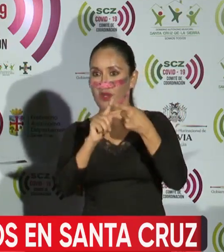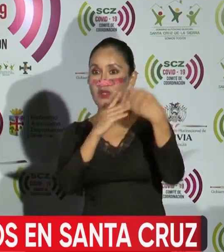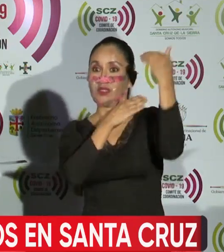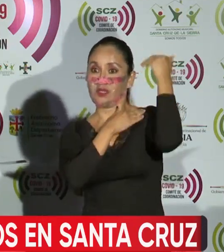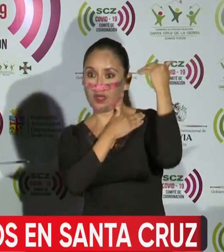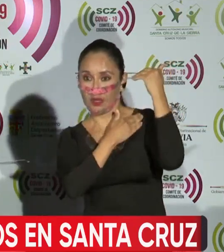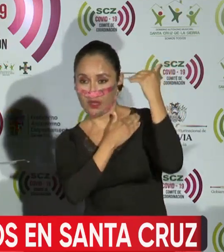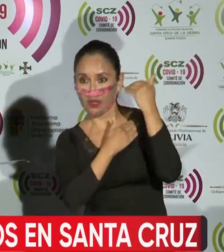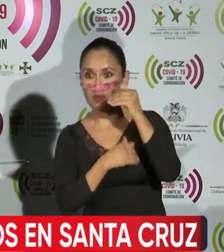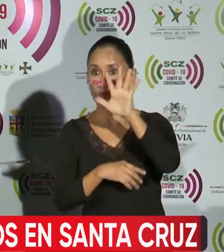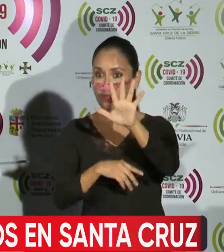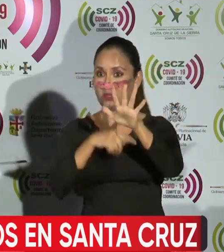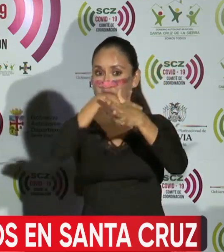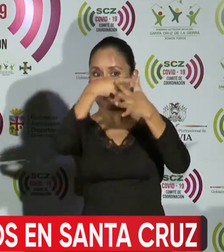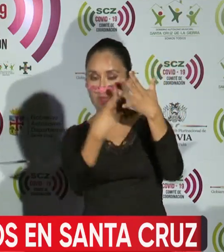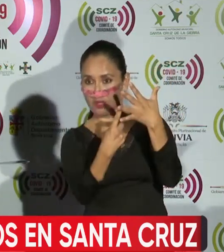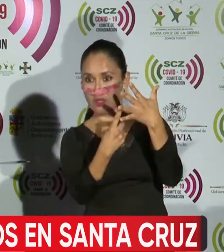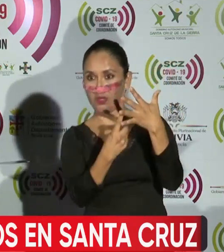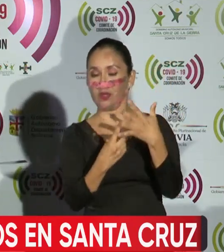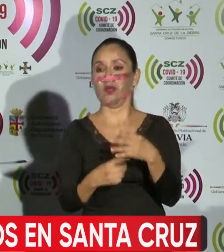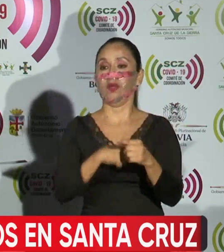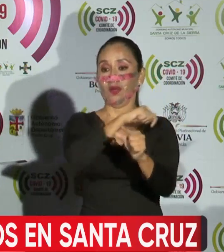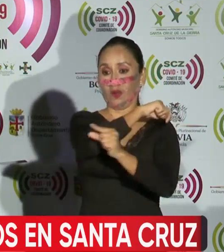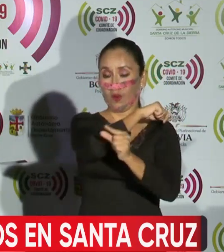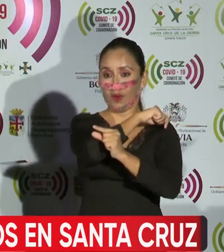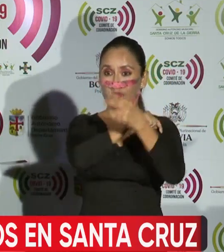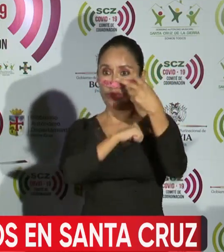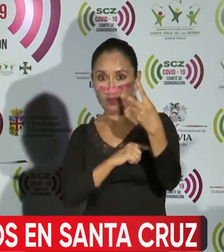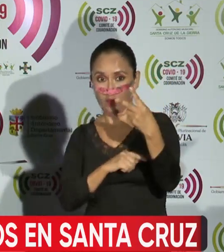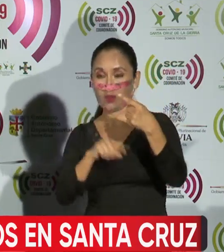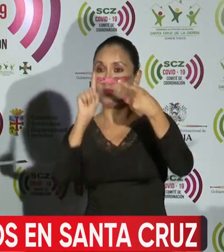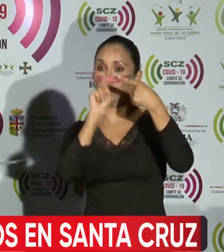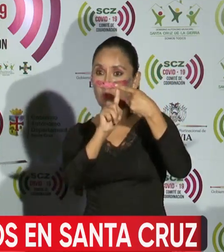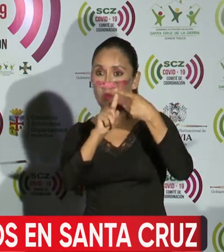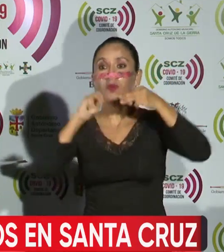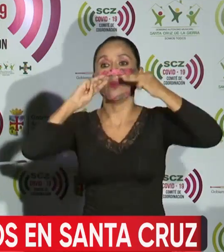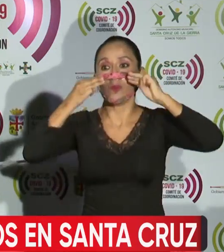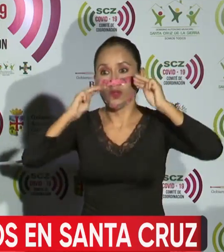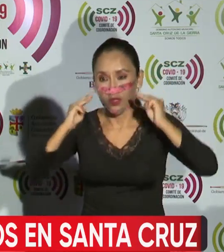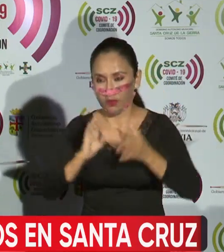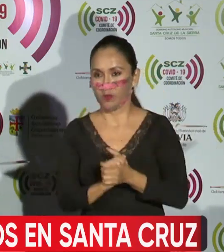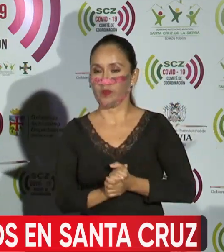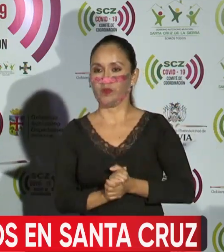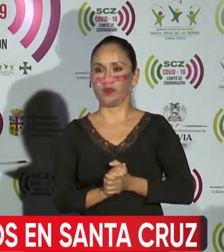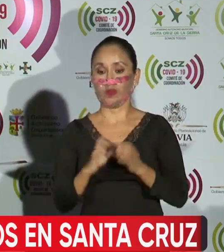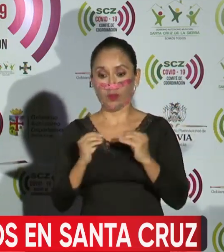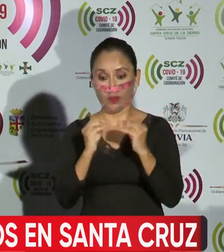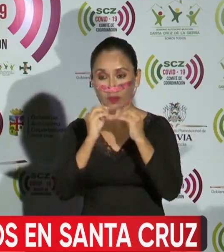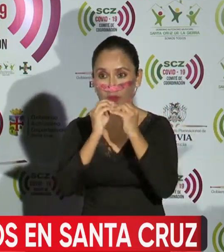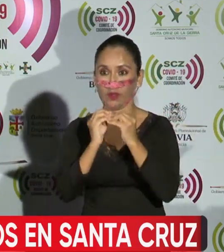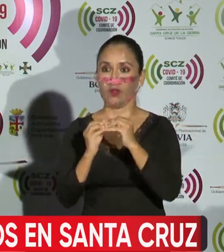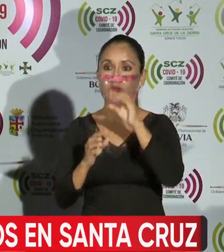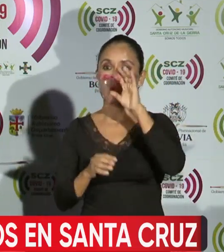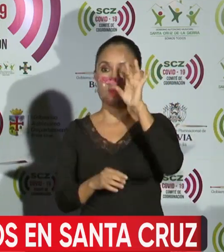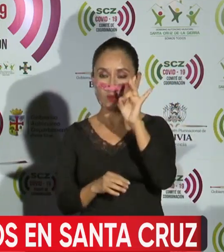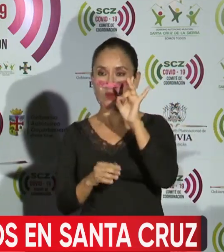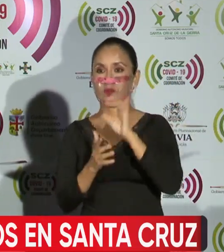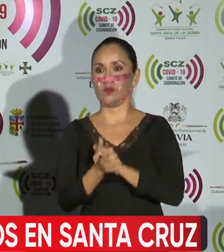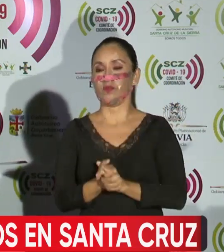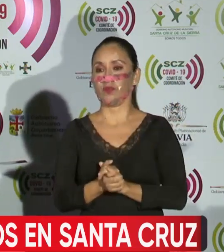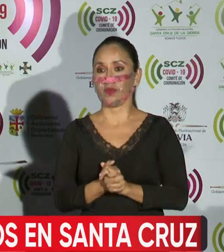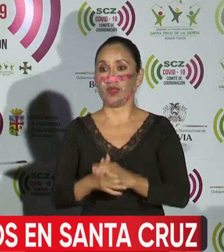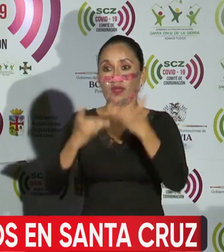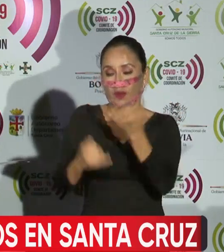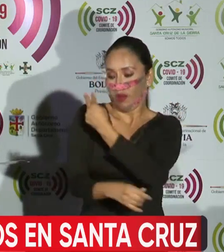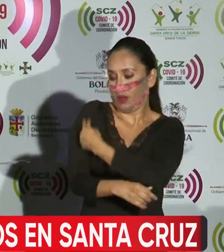Santa Cruz de la Sierra, 5, de La Guardia 2 y de Montero 1. Total de personas que están